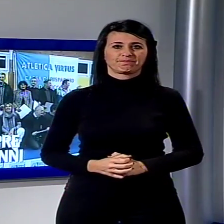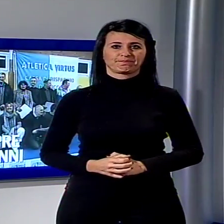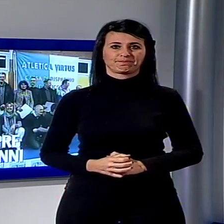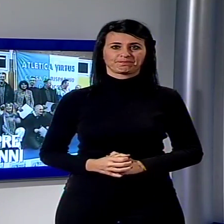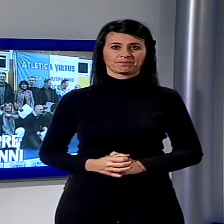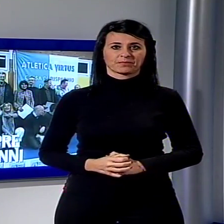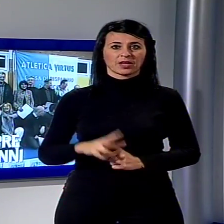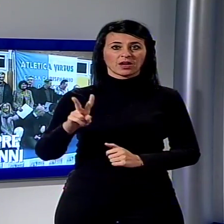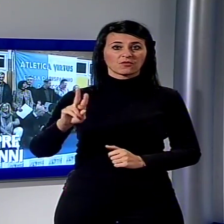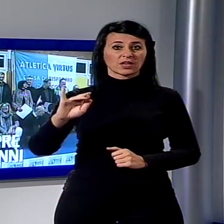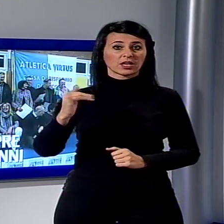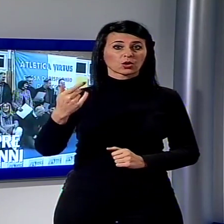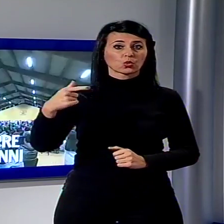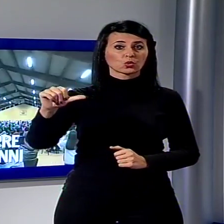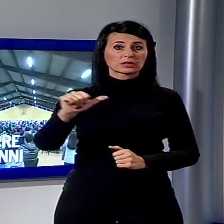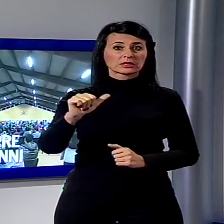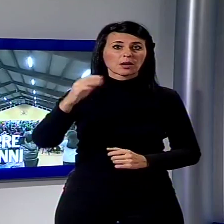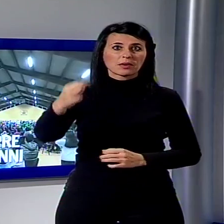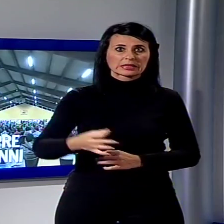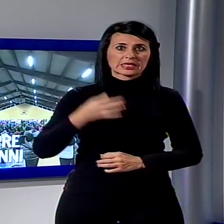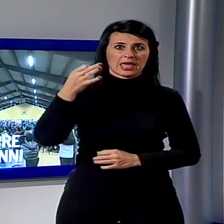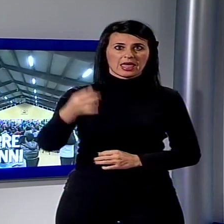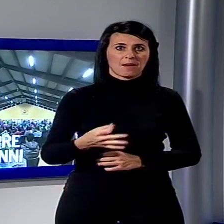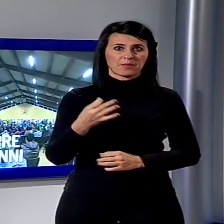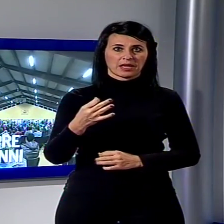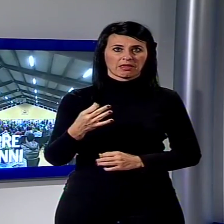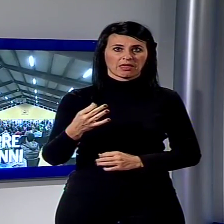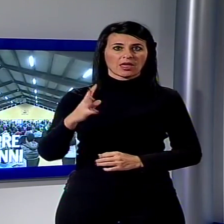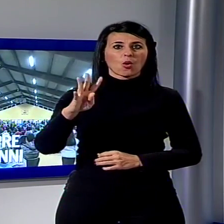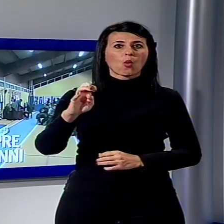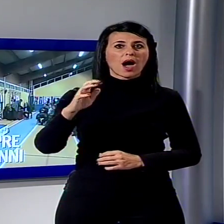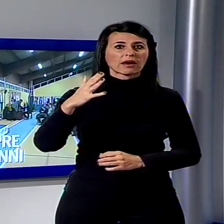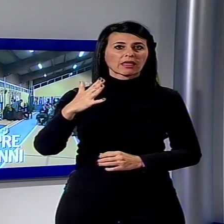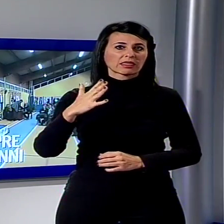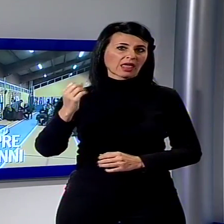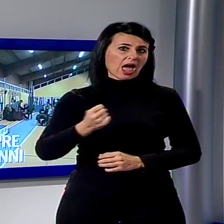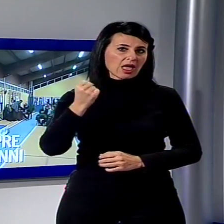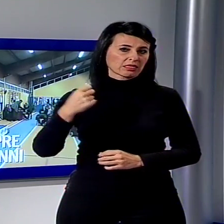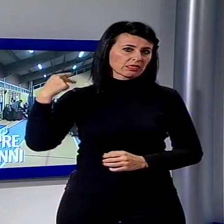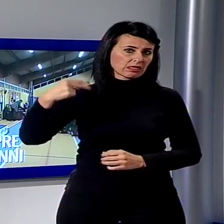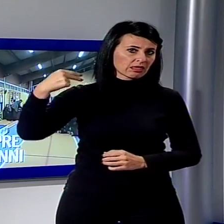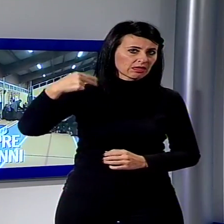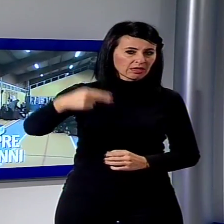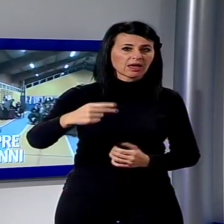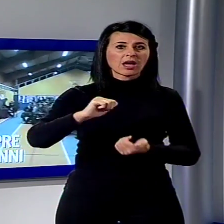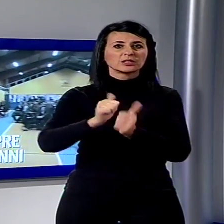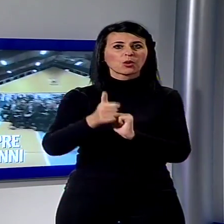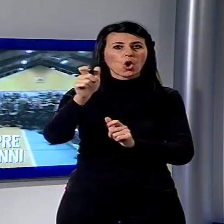Virtus per sempre, i suoi primi 40 anni in passerella agli atleti di ieri, oggi e domani. È intervenuto anche il presidente della